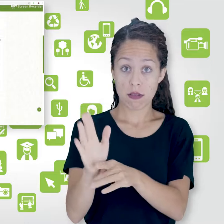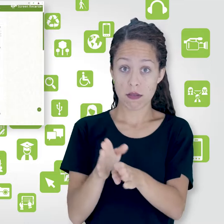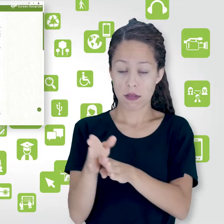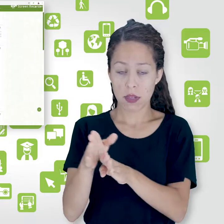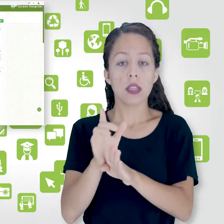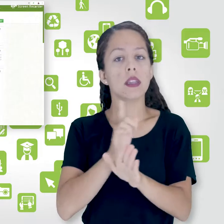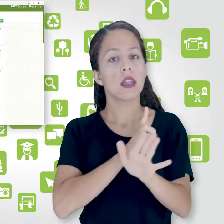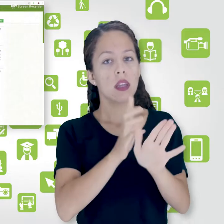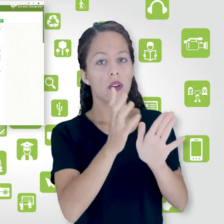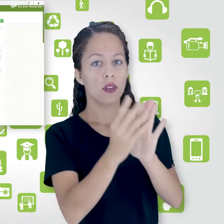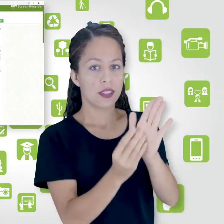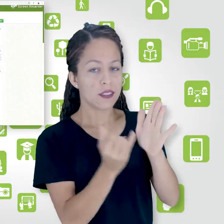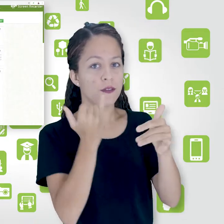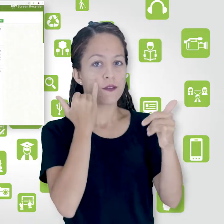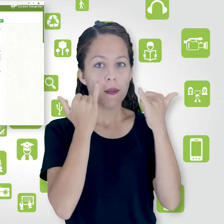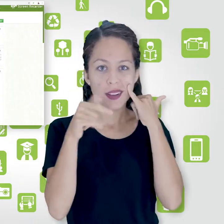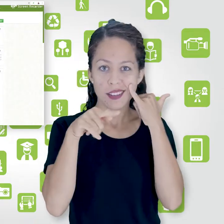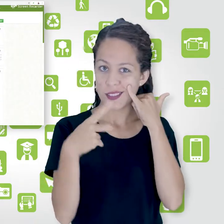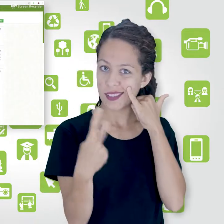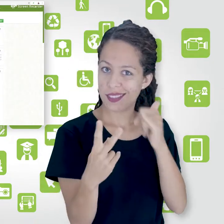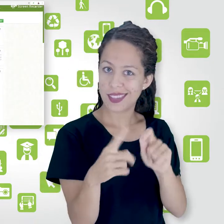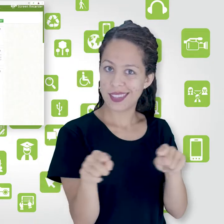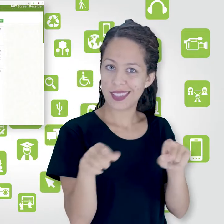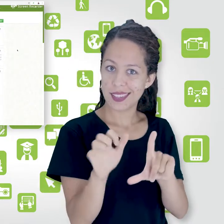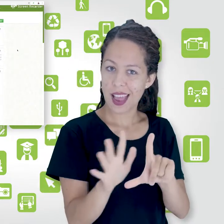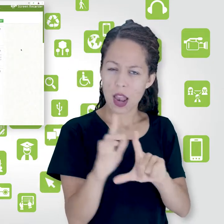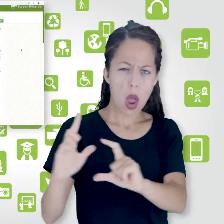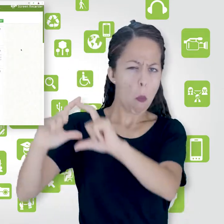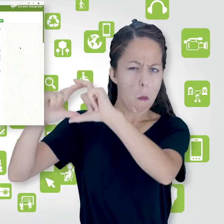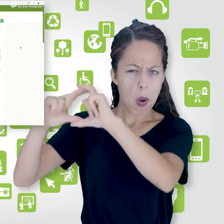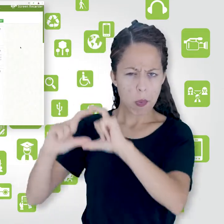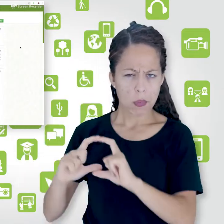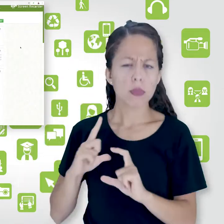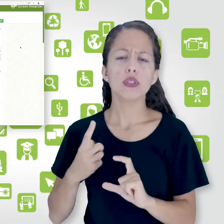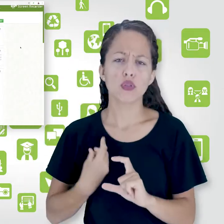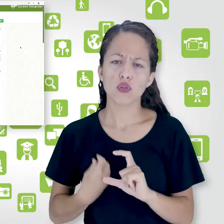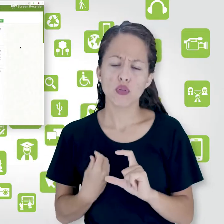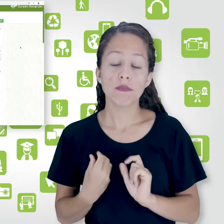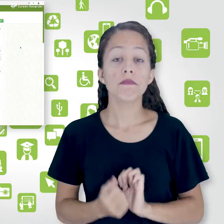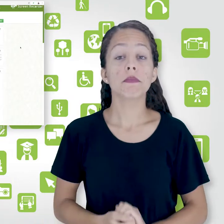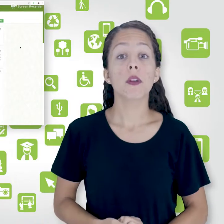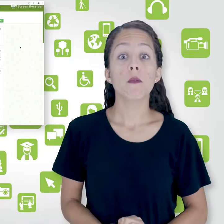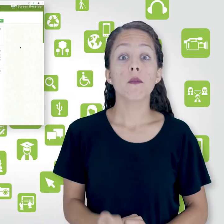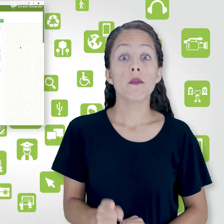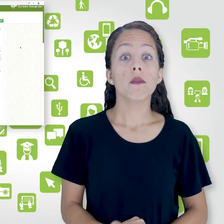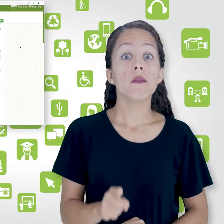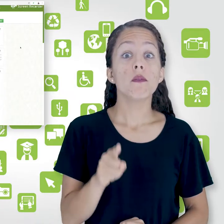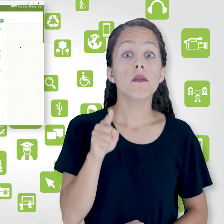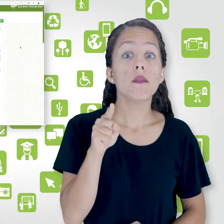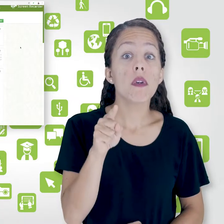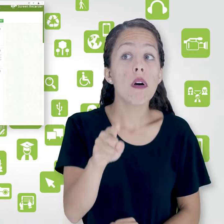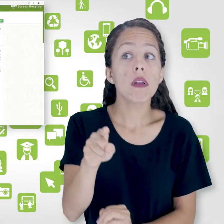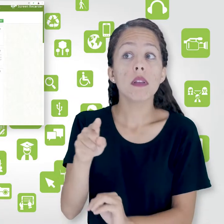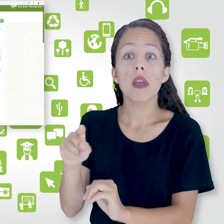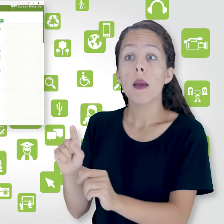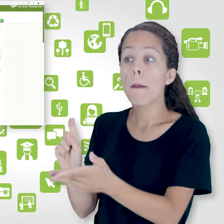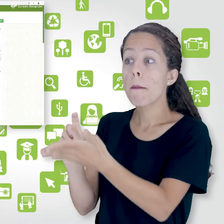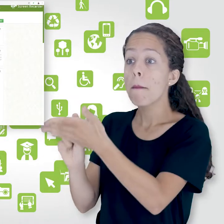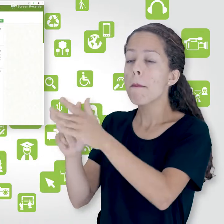sala, aqui estão os blocos e tudo mais. Você, pra poder começar a edição do conteúdo